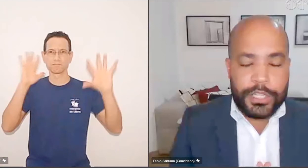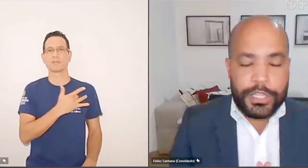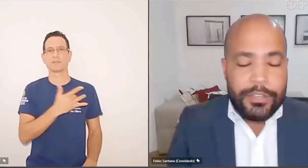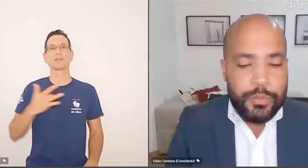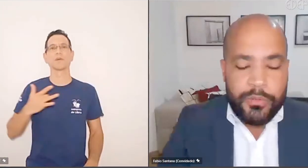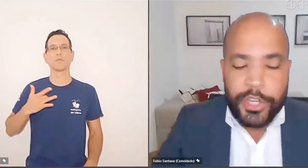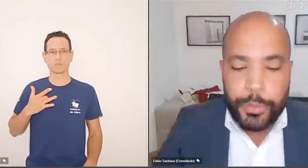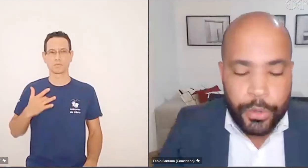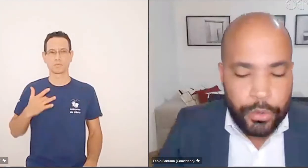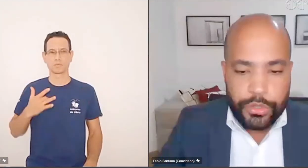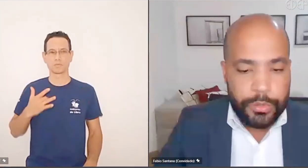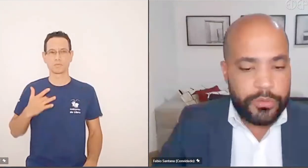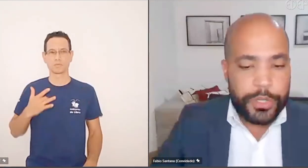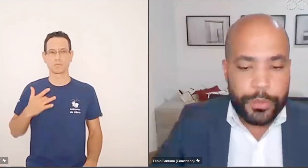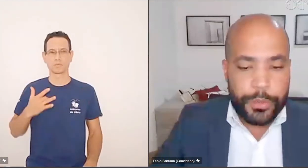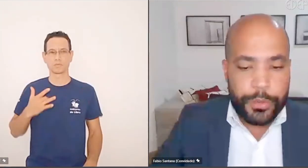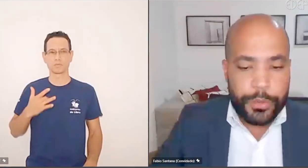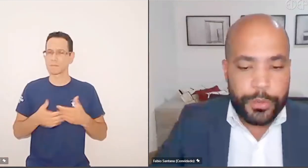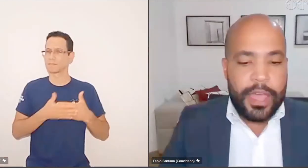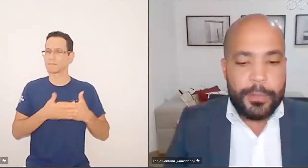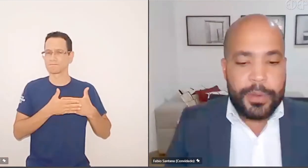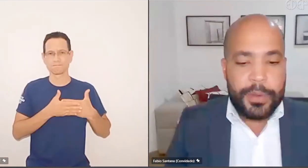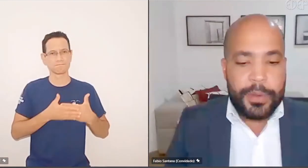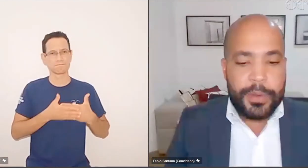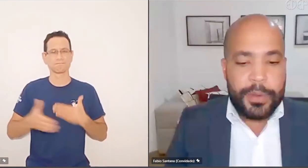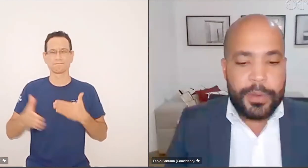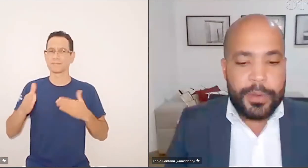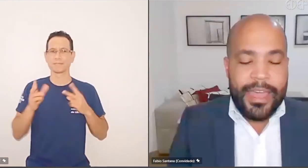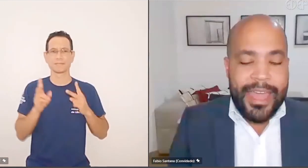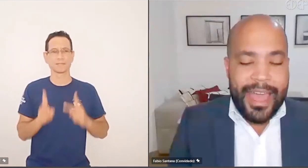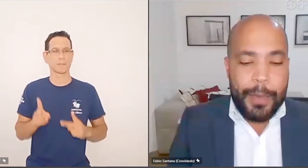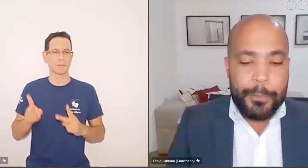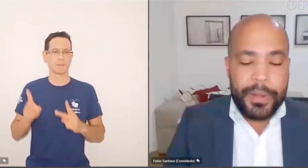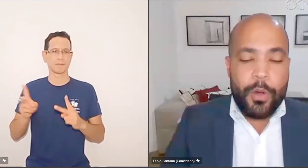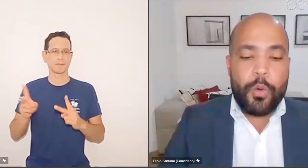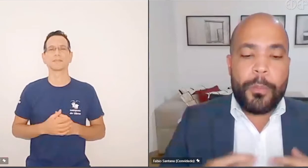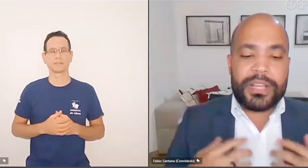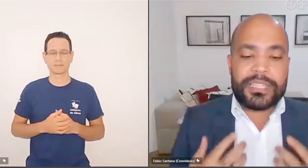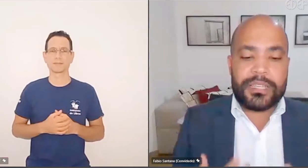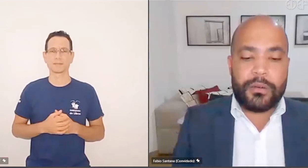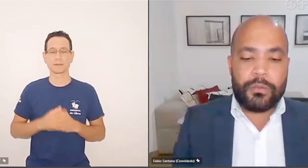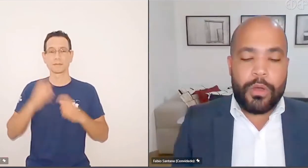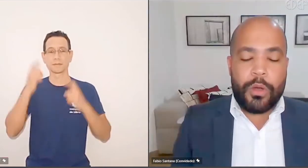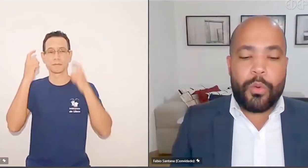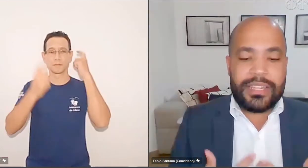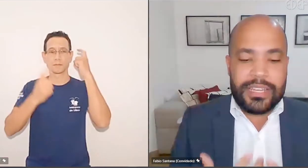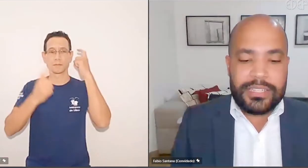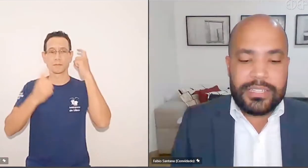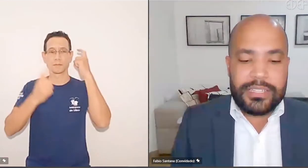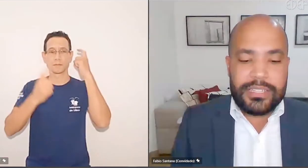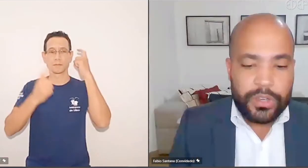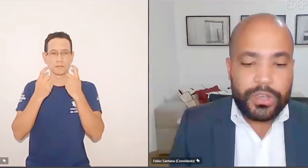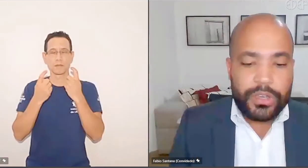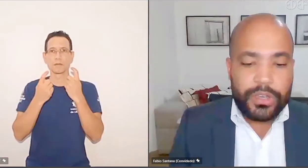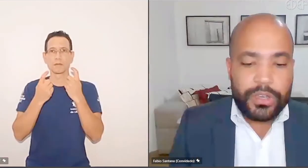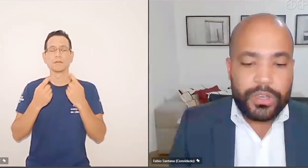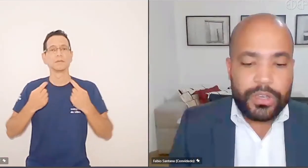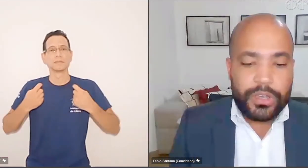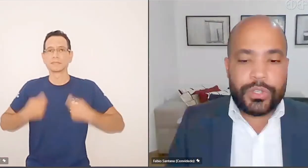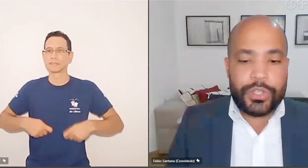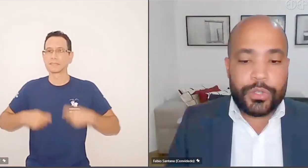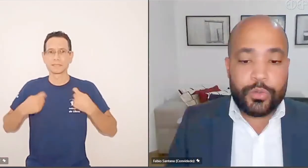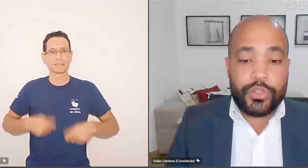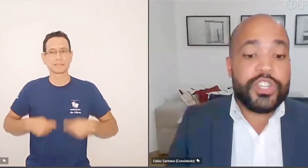consolidar isso de uma vez por todas. De uma vez por todas, é preciso ter a preocupação com essa necessidade